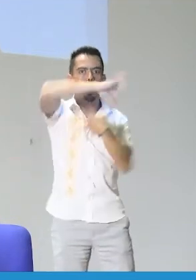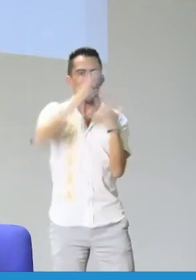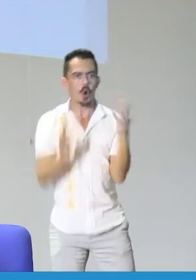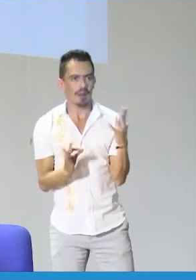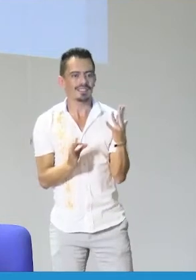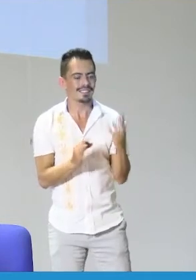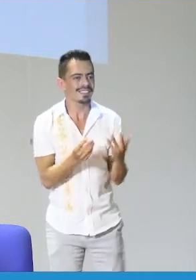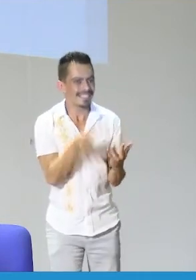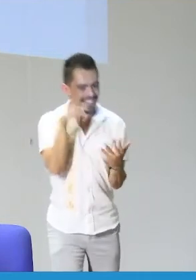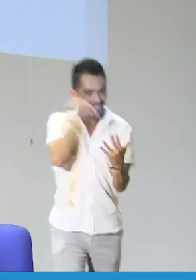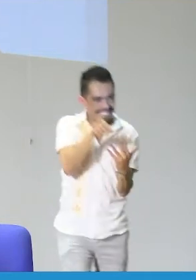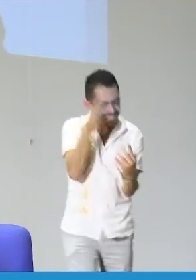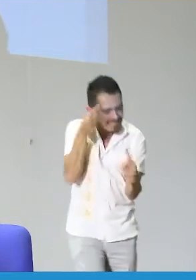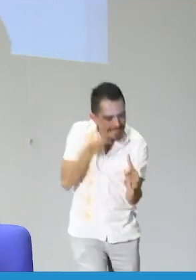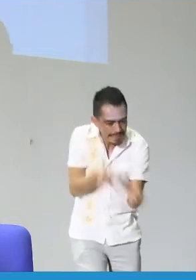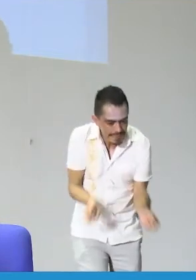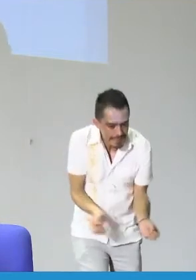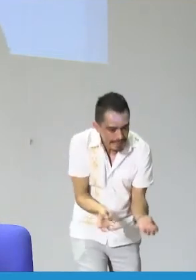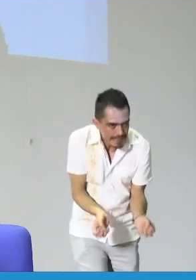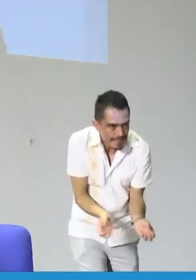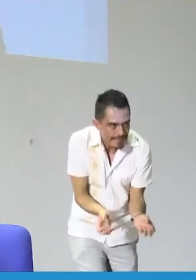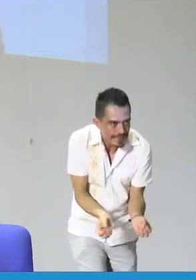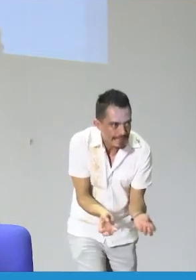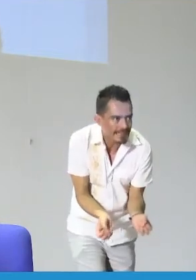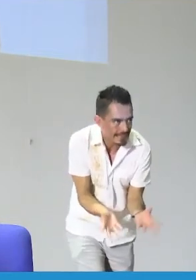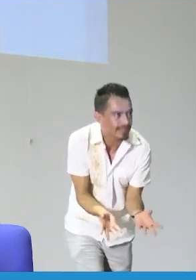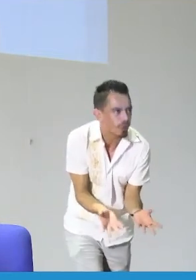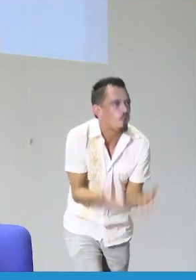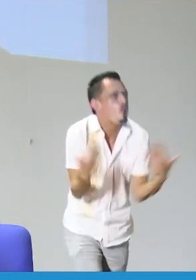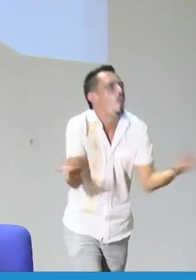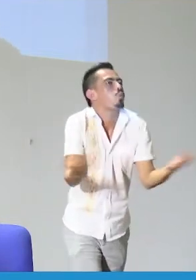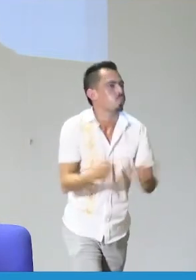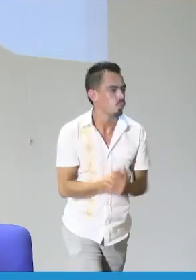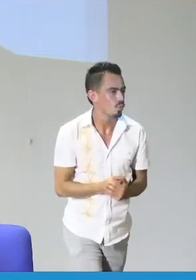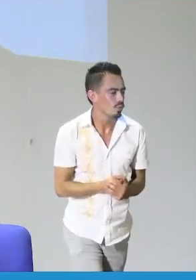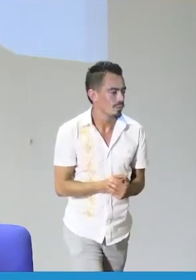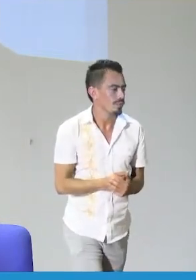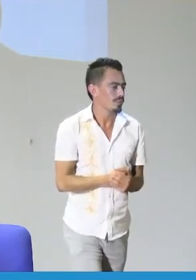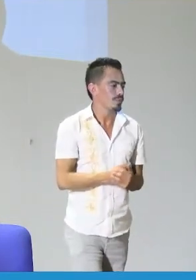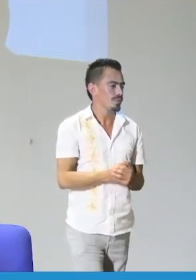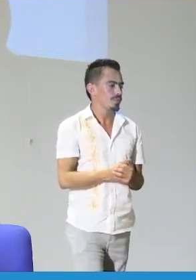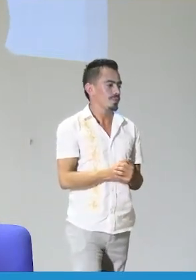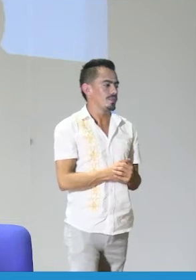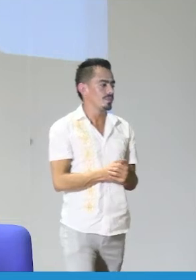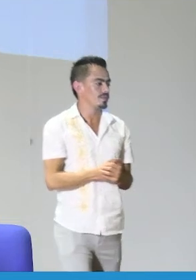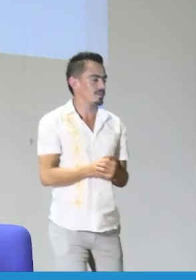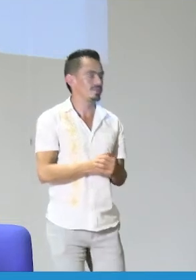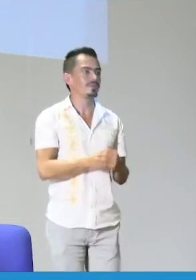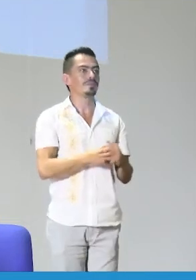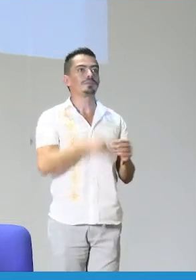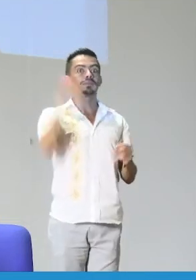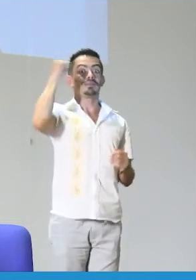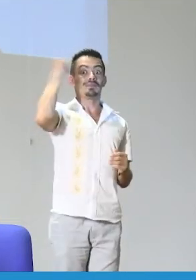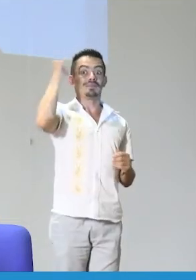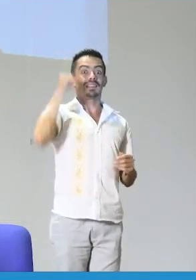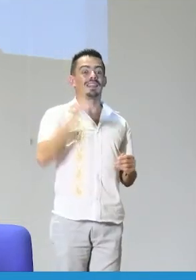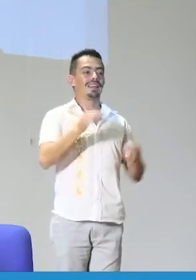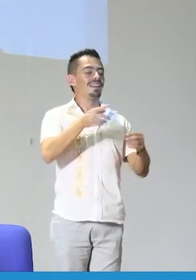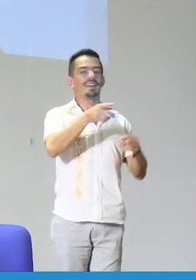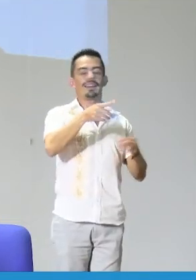señalante frente a los niños sordos, y que haya coherencia en este discurso, y ese es el input que nos preguntamos todo el tiempo,